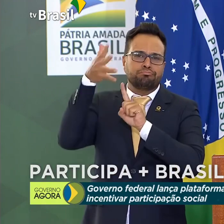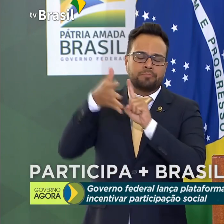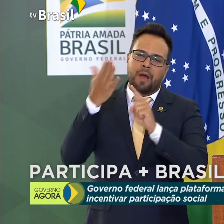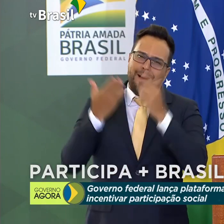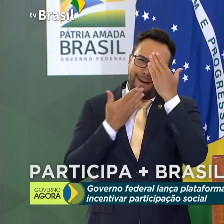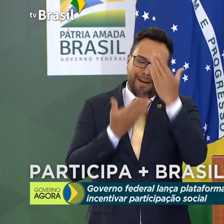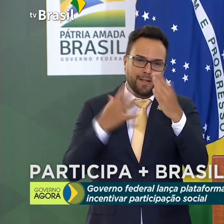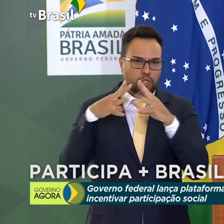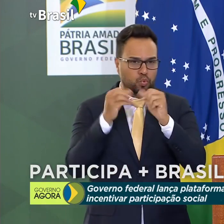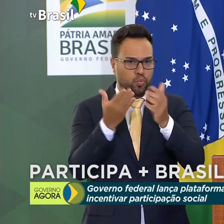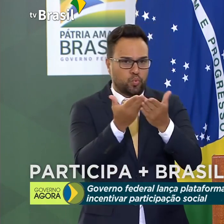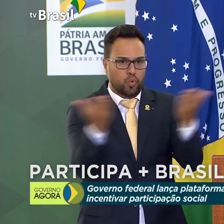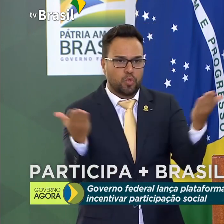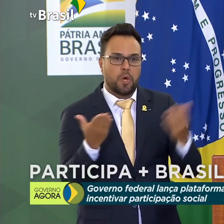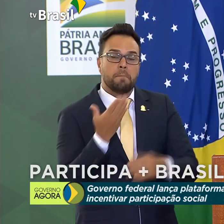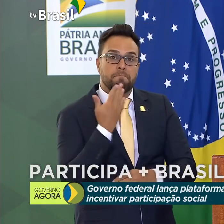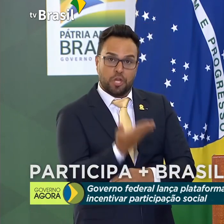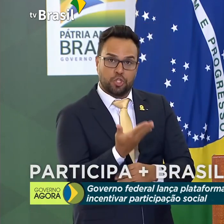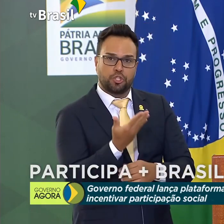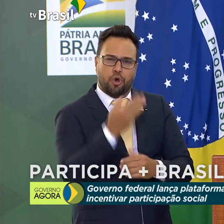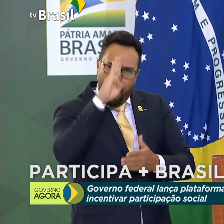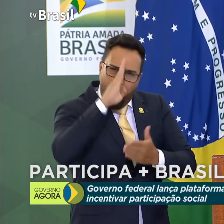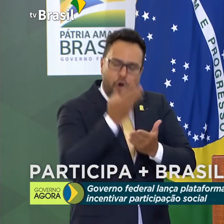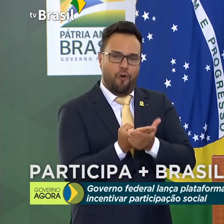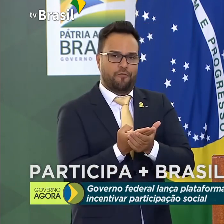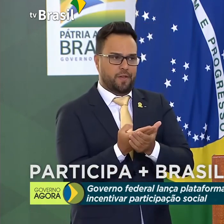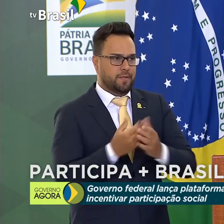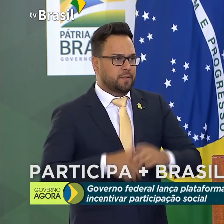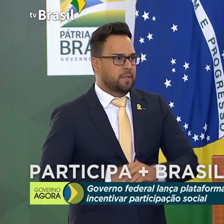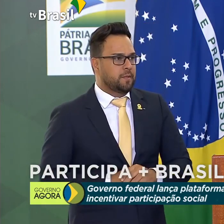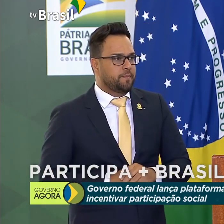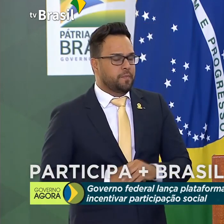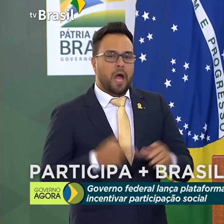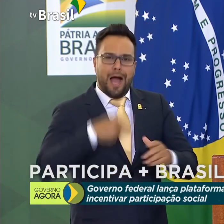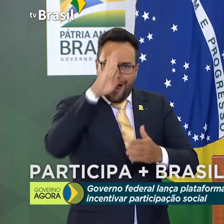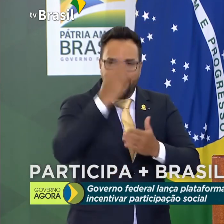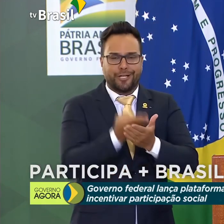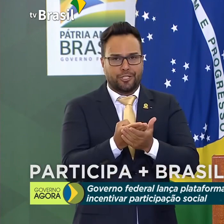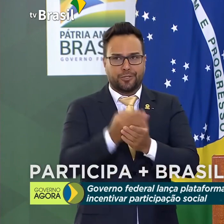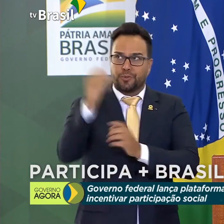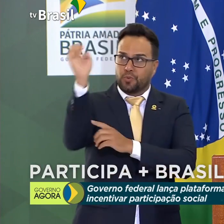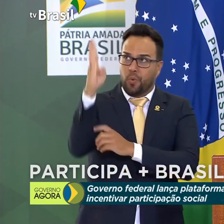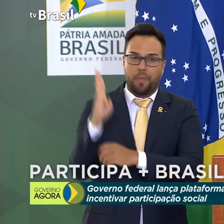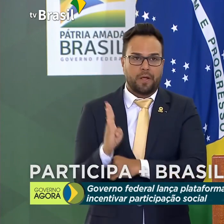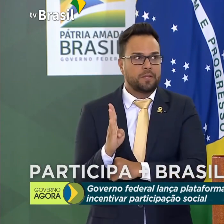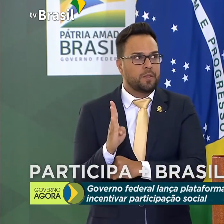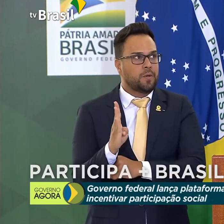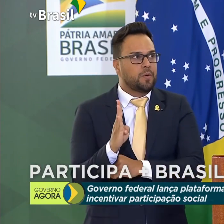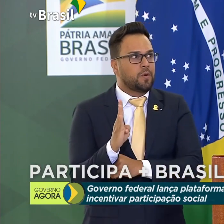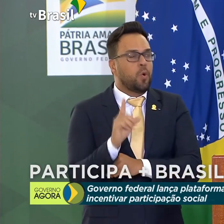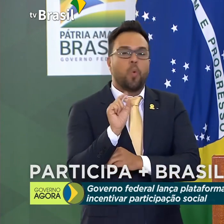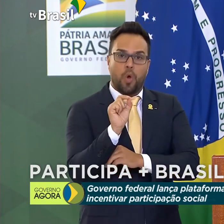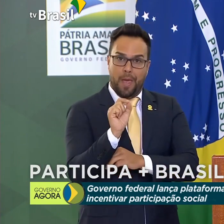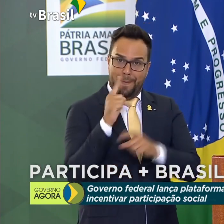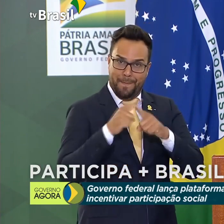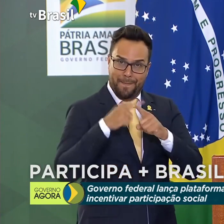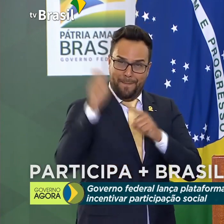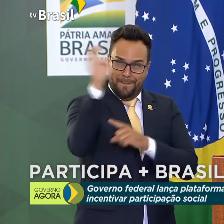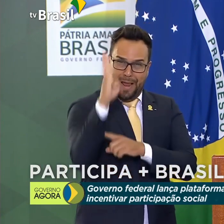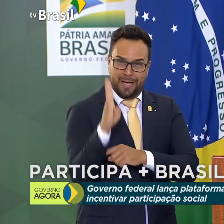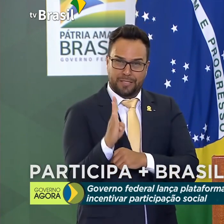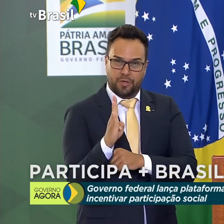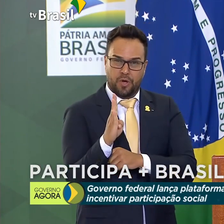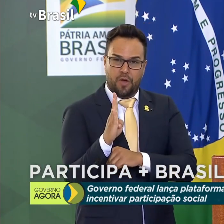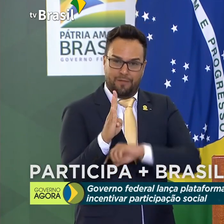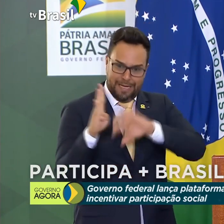agradecer a todos vocês, pedir um voto de confiança, acreditar no Brasil. Quem vai tirar o Brasil da situação que se encontra somos